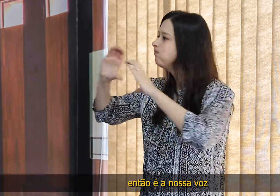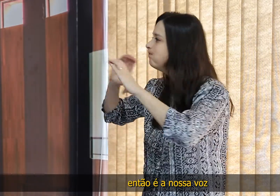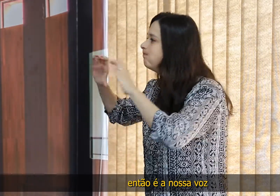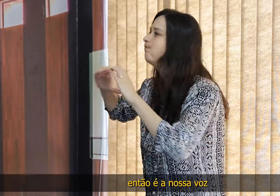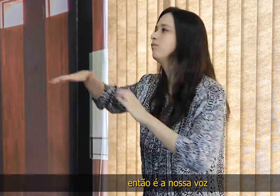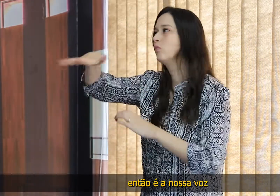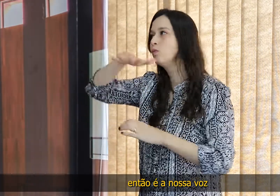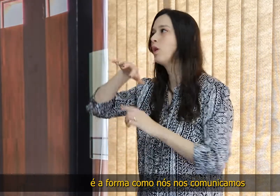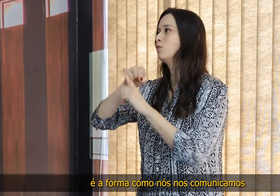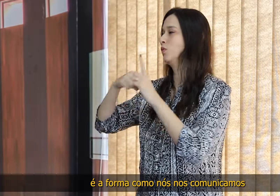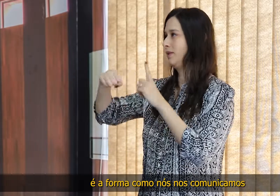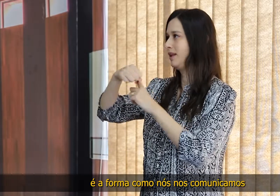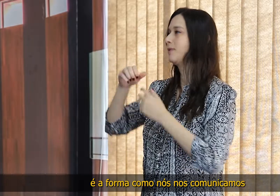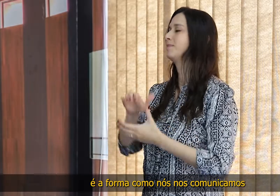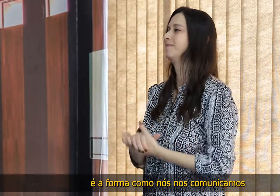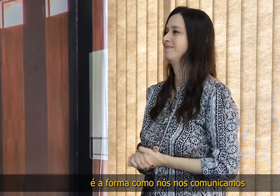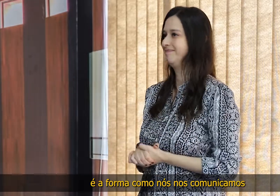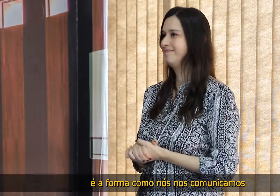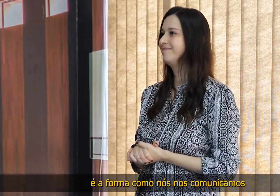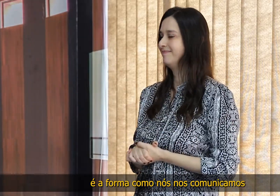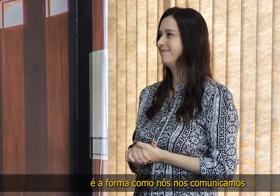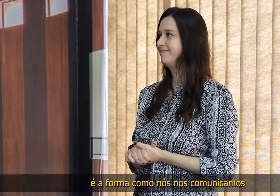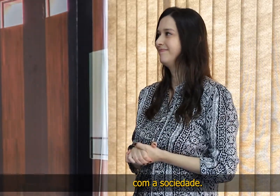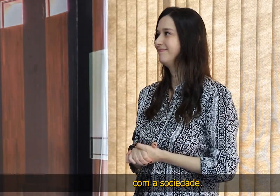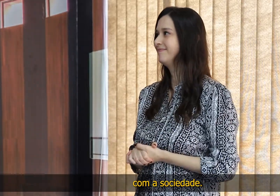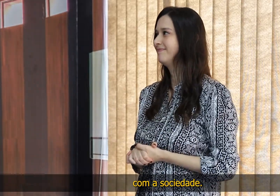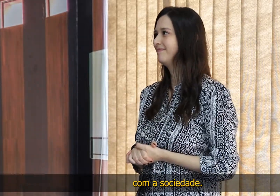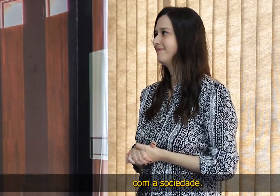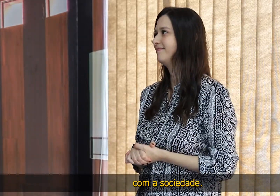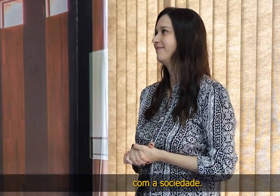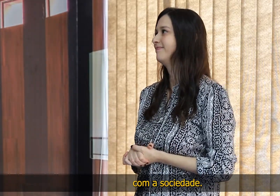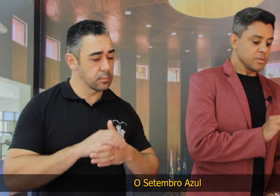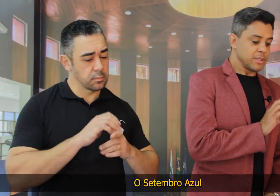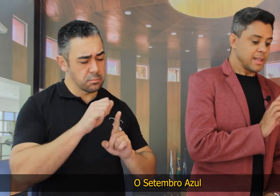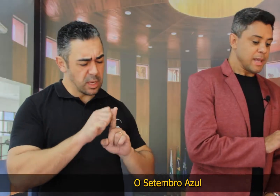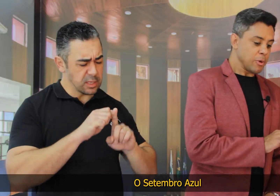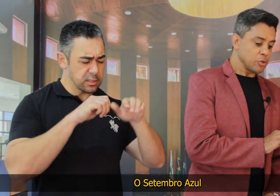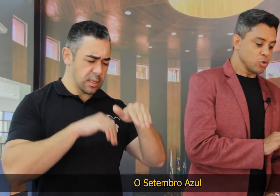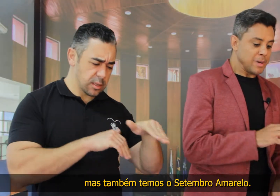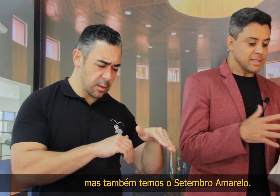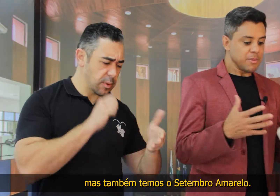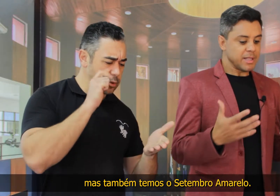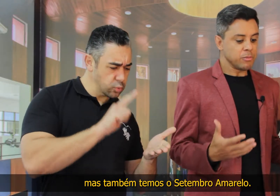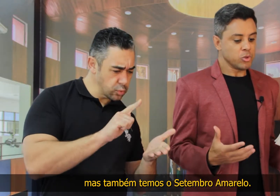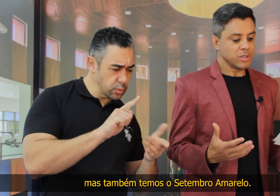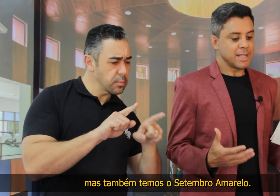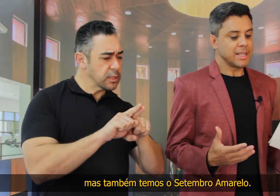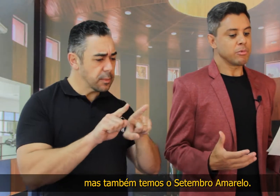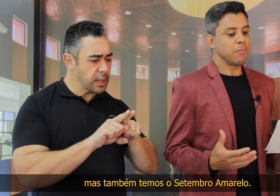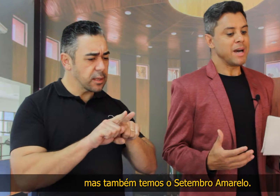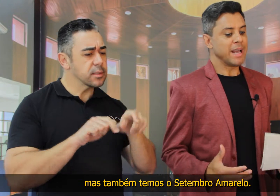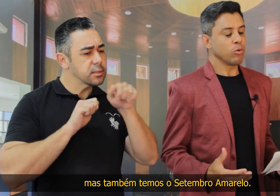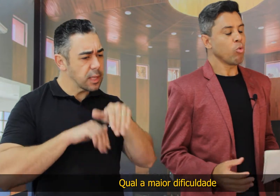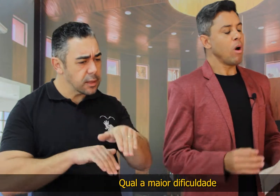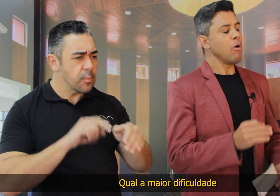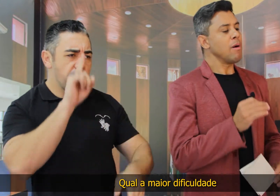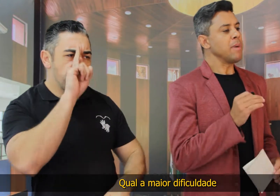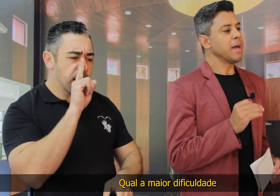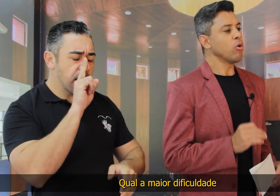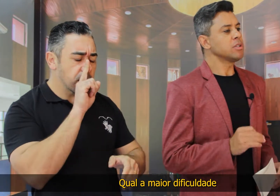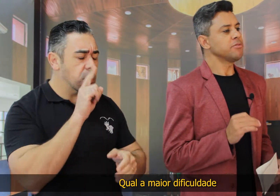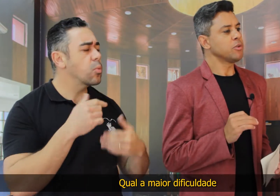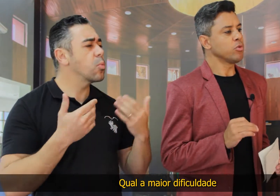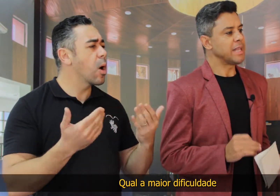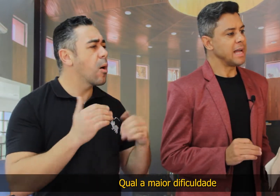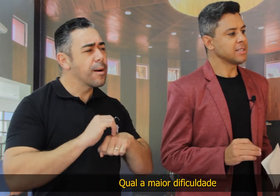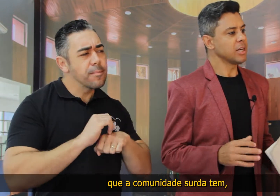a nossa voz. É a forma como nós nos comunicamos com a sociedade. O Setembro Azul, mas também temos o Setembro Amarelo. Qual a